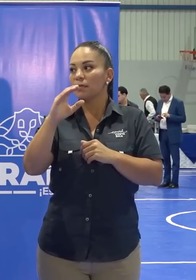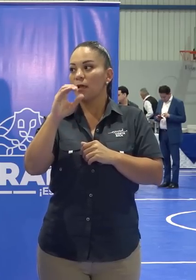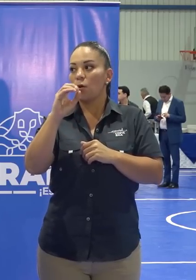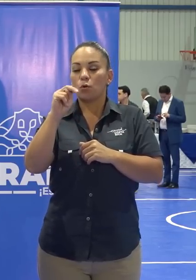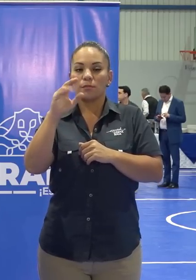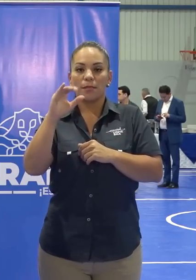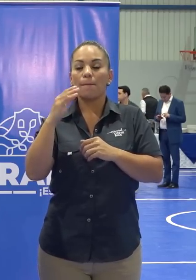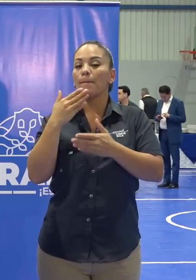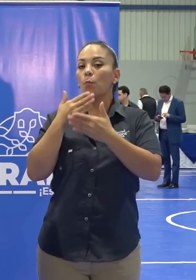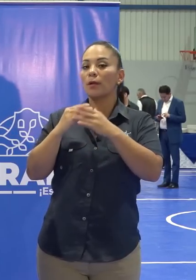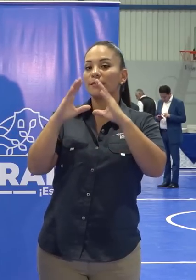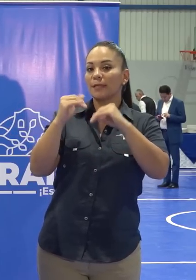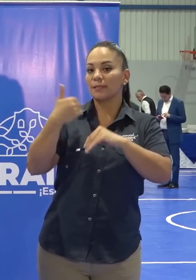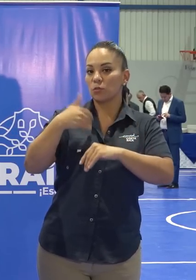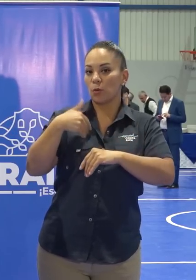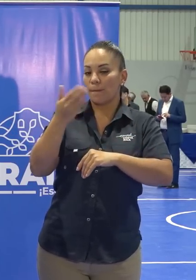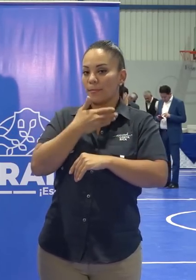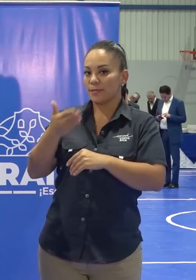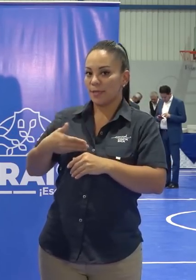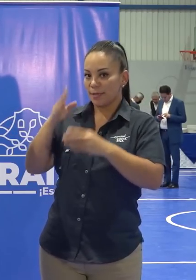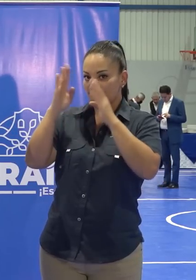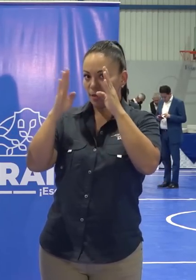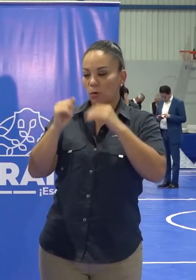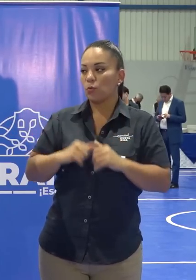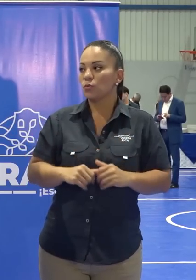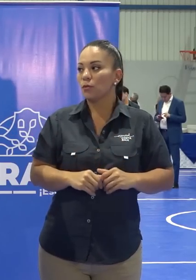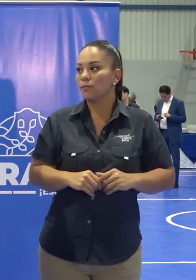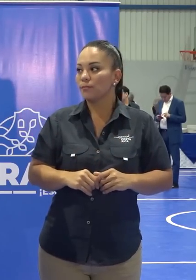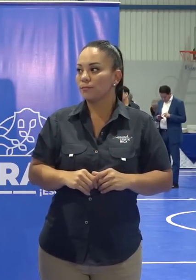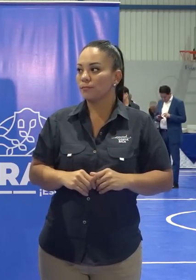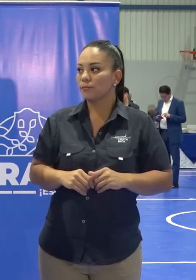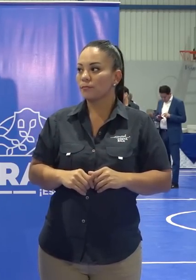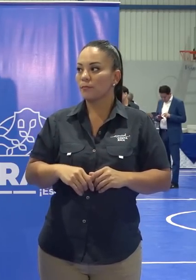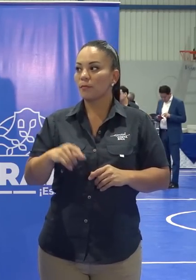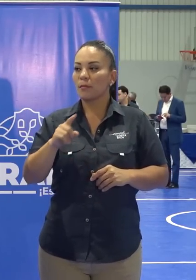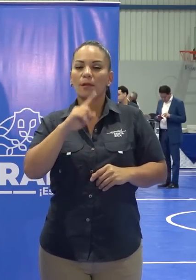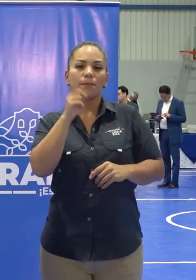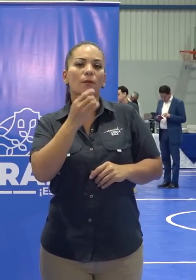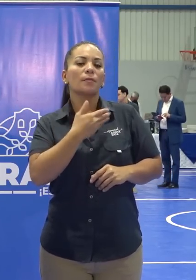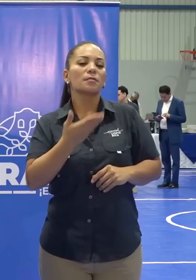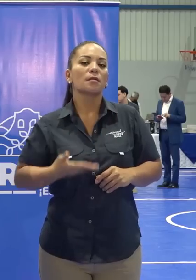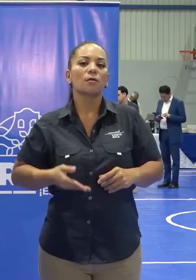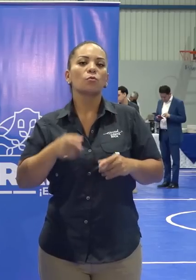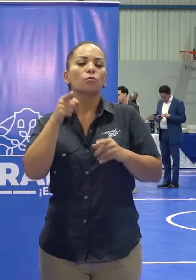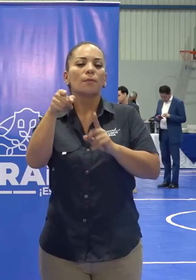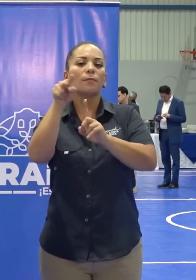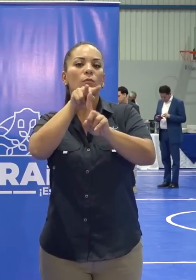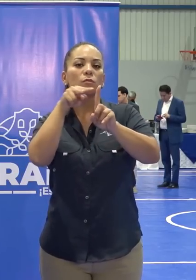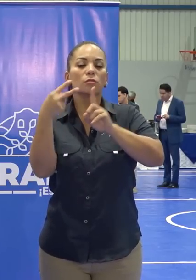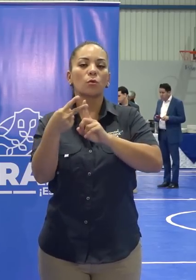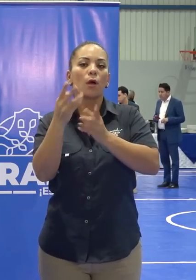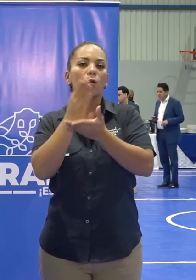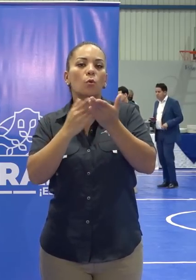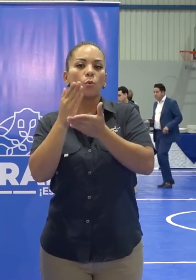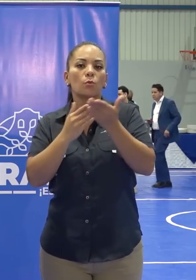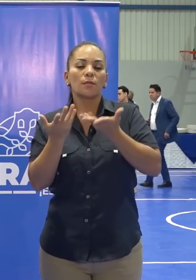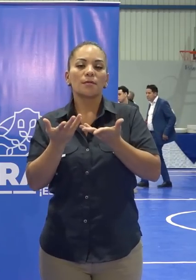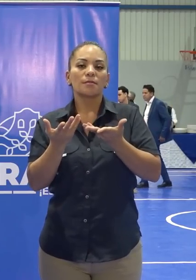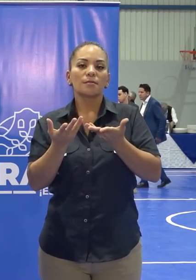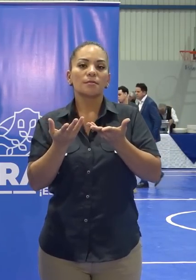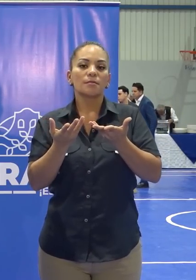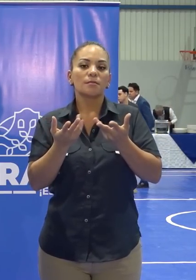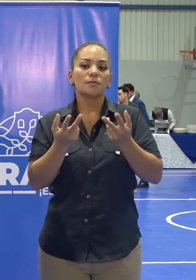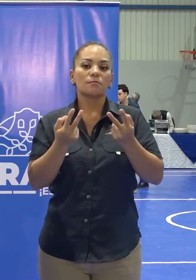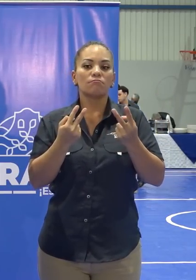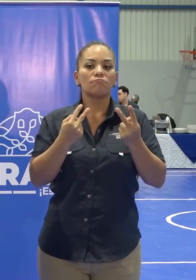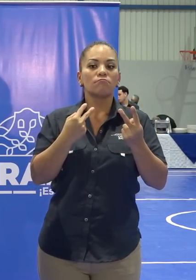Buenas tardes, señor presidente. Saludos. Presidente, ¿qué posición tiene con algunas voces que ya han salido de la